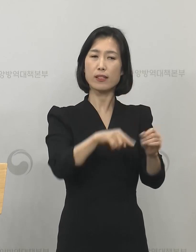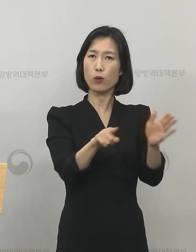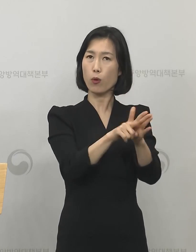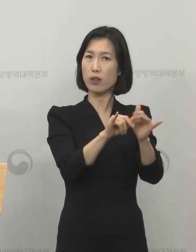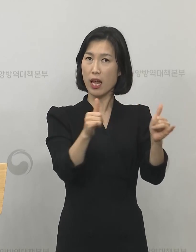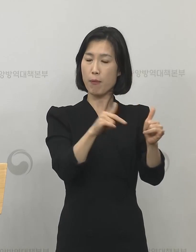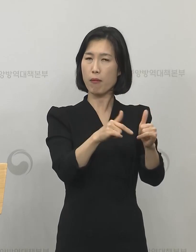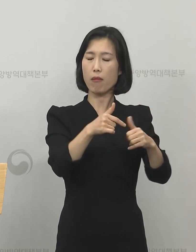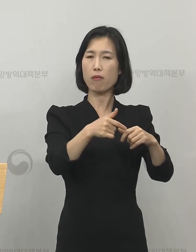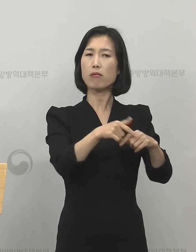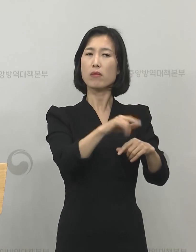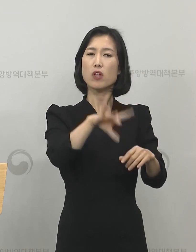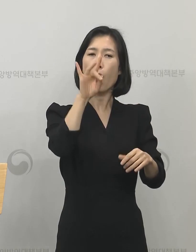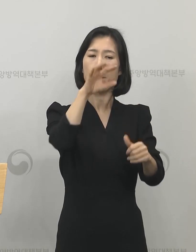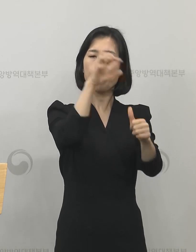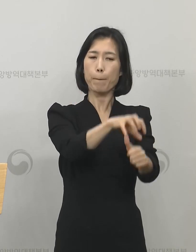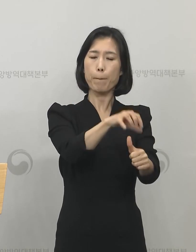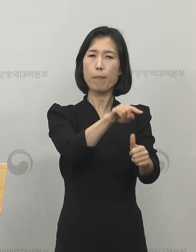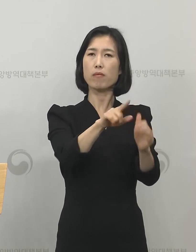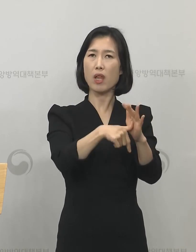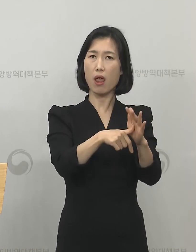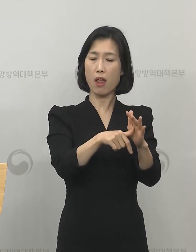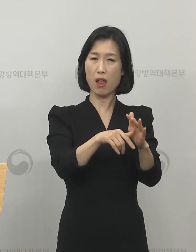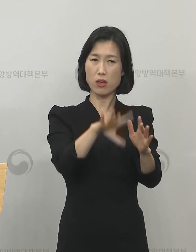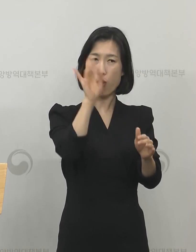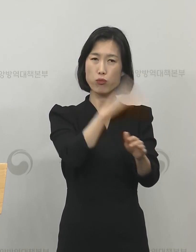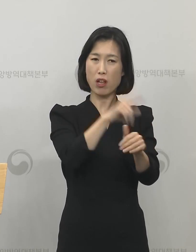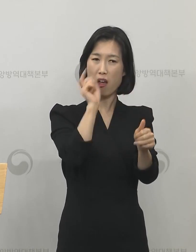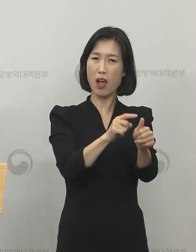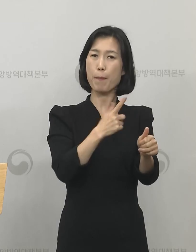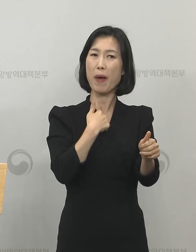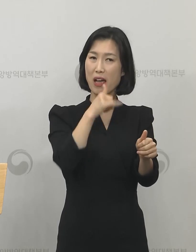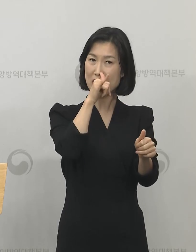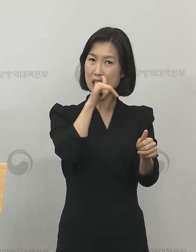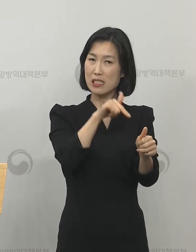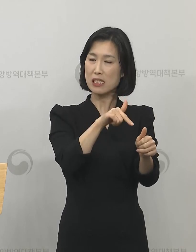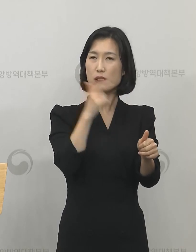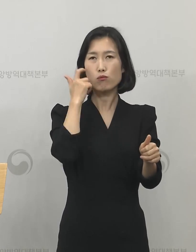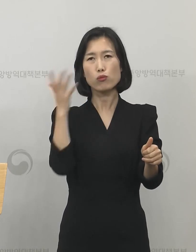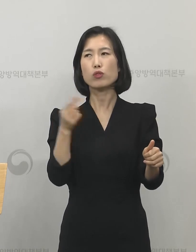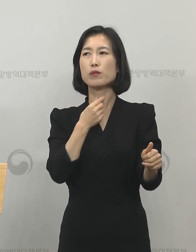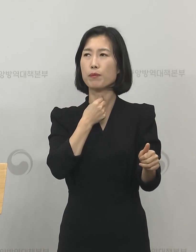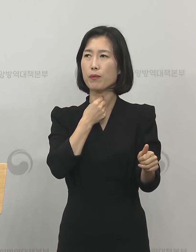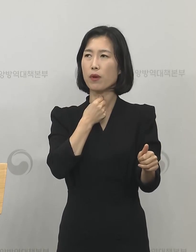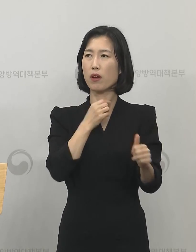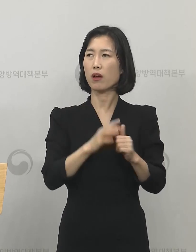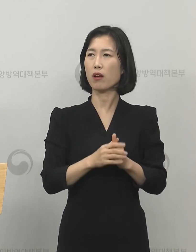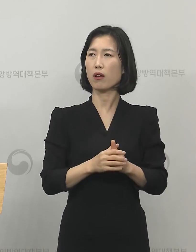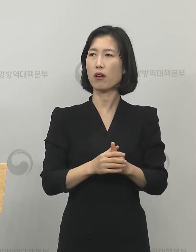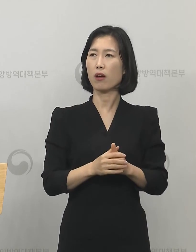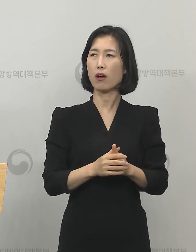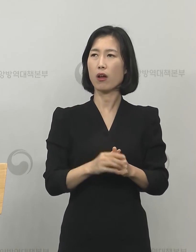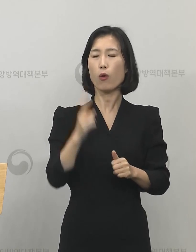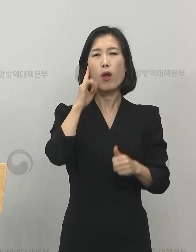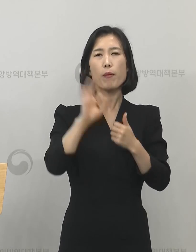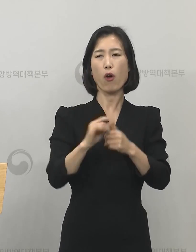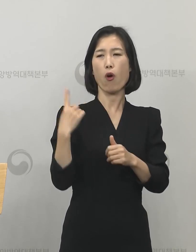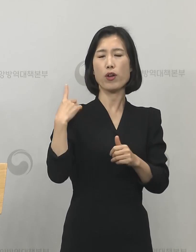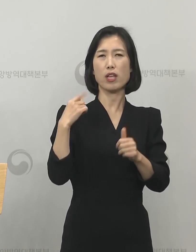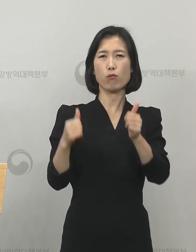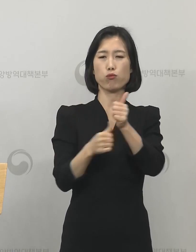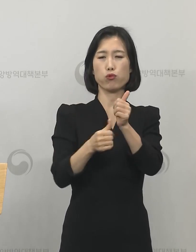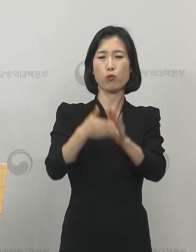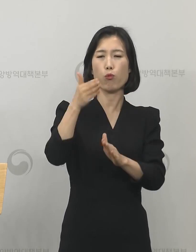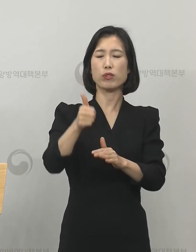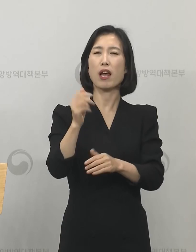격리됐을 당시에도 확진자로 분류가 됐던 건지 궁금하다고 질문했습니다. 어제 부본부장이